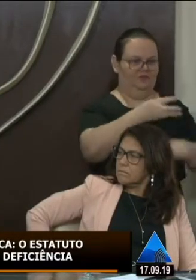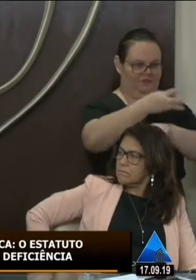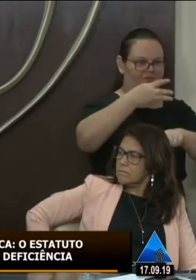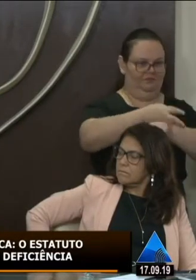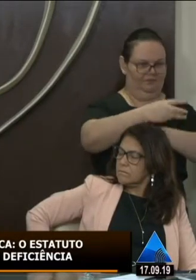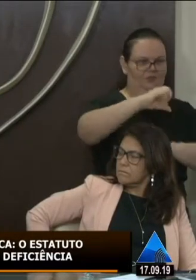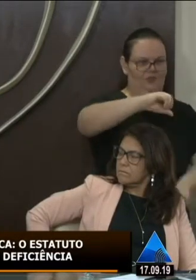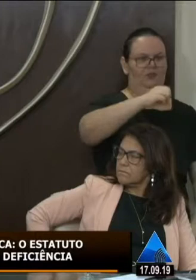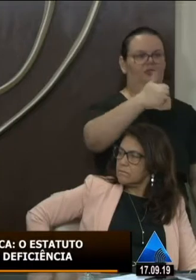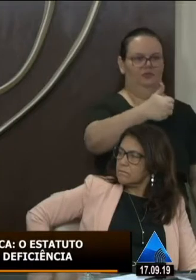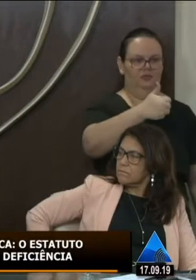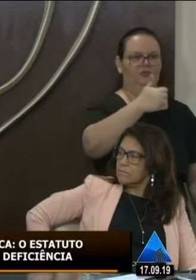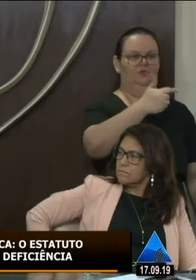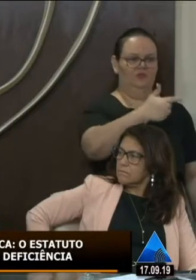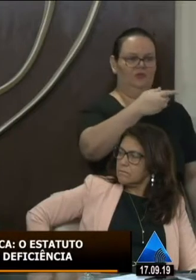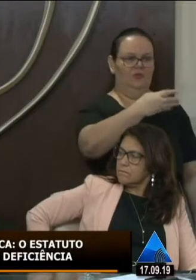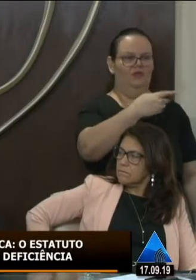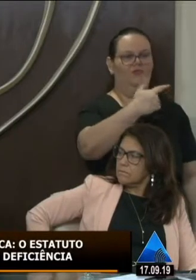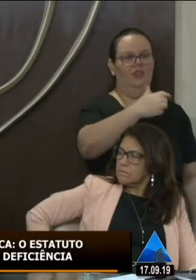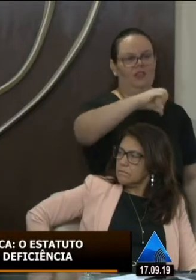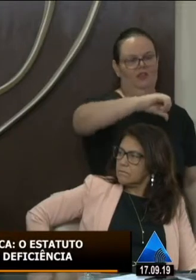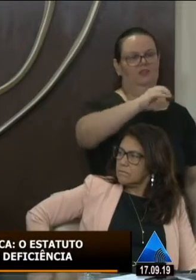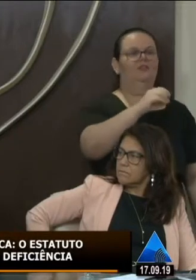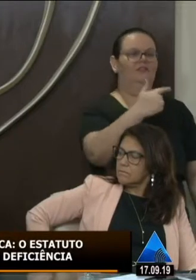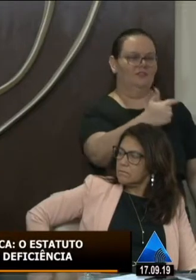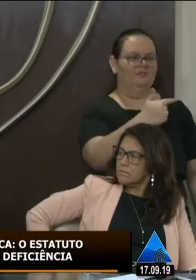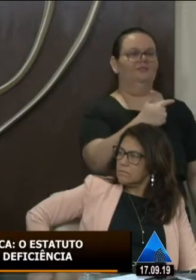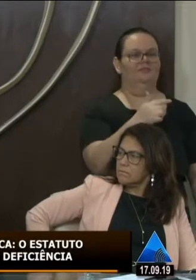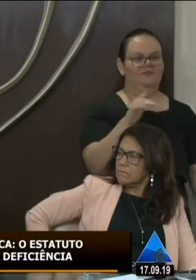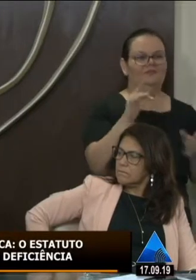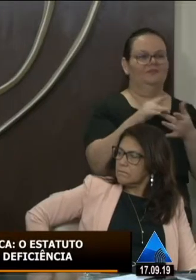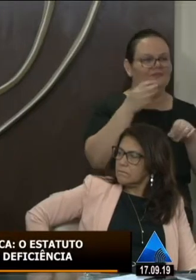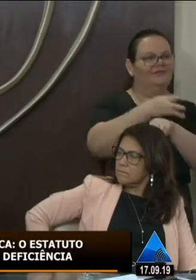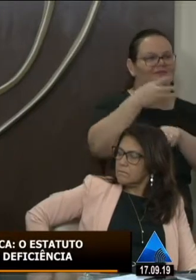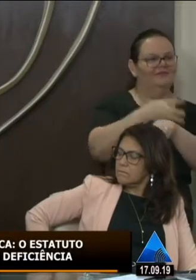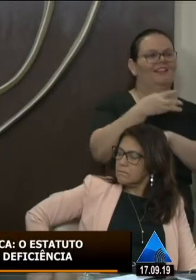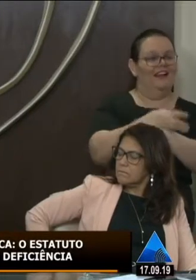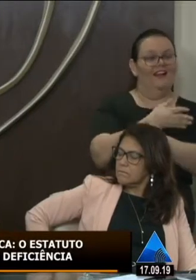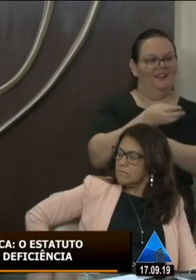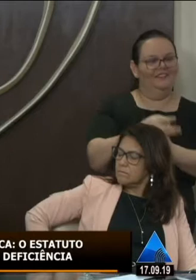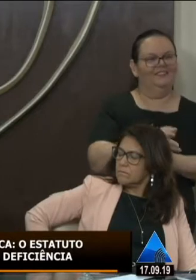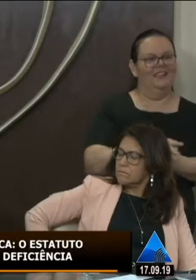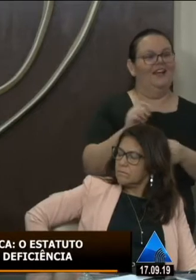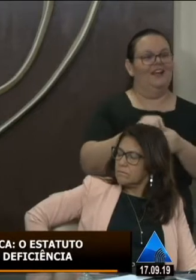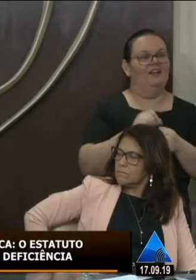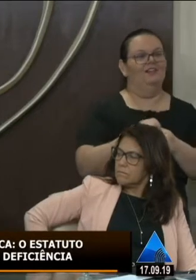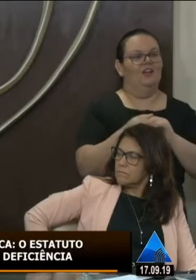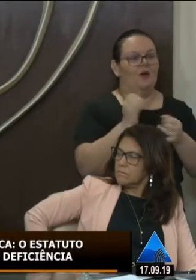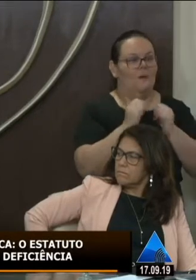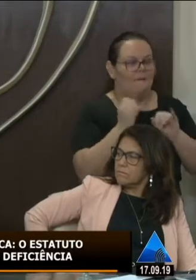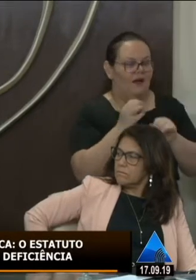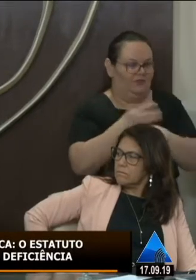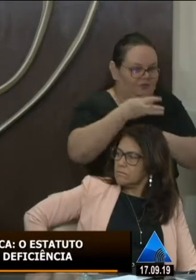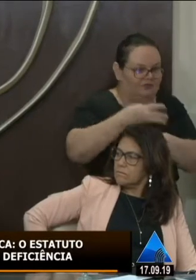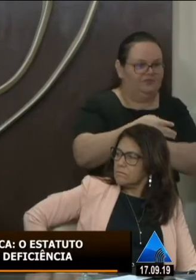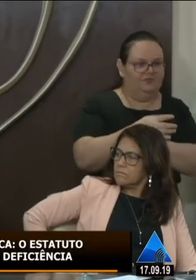9124 2902 você vai falar diretamente com o nosso gabinete e fazer a sua proposição fazer a sua proposta